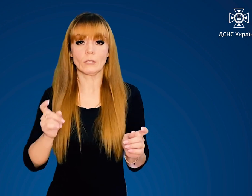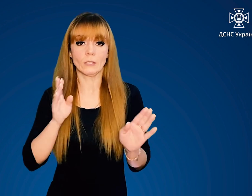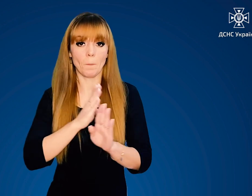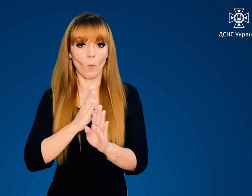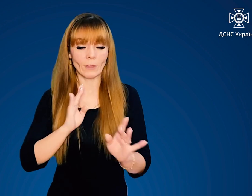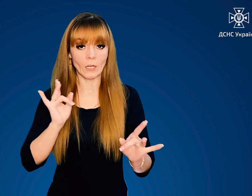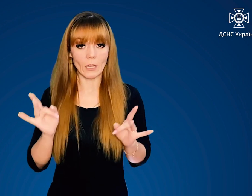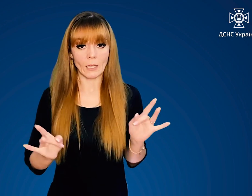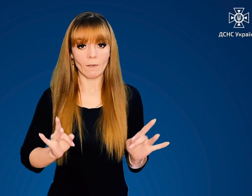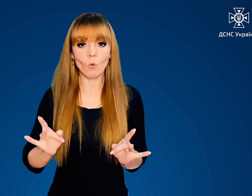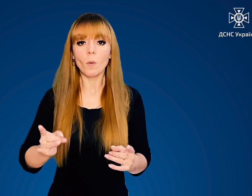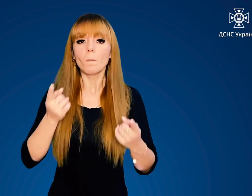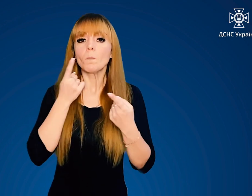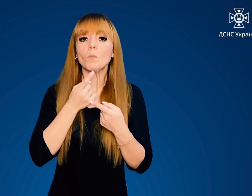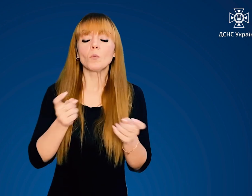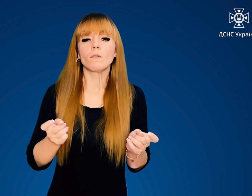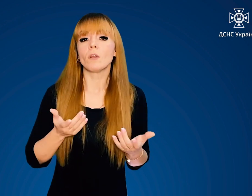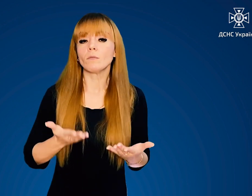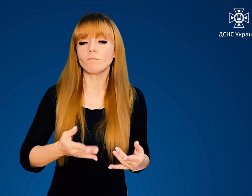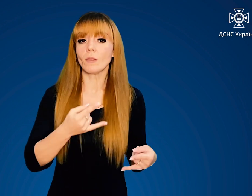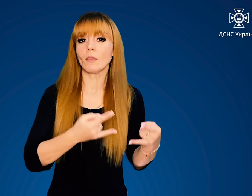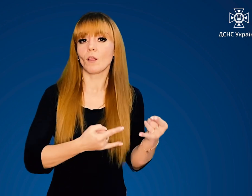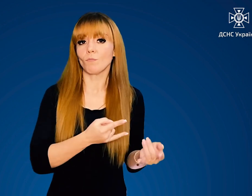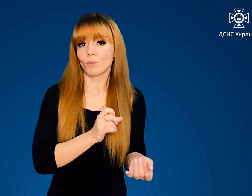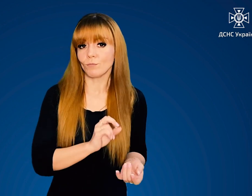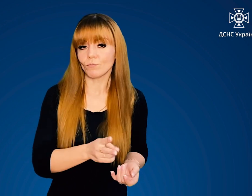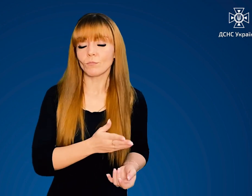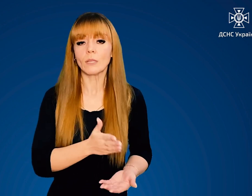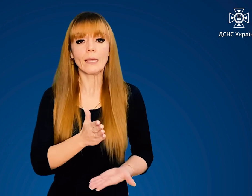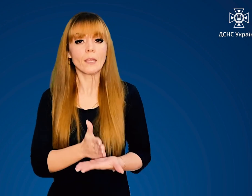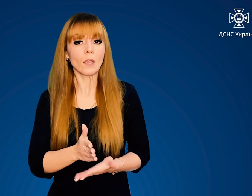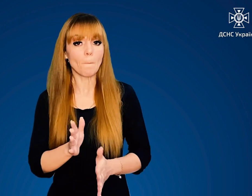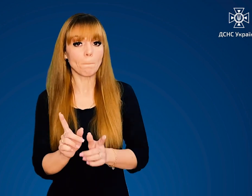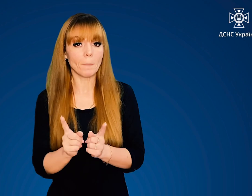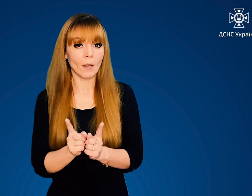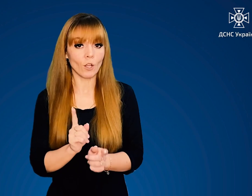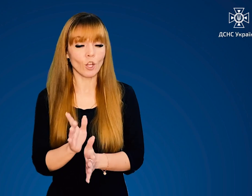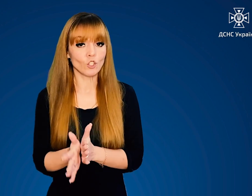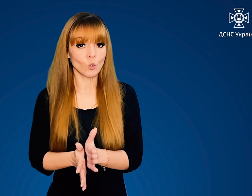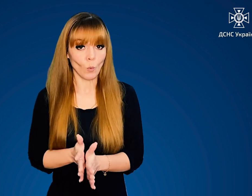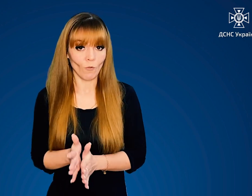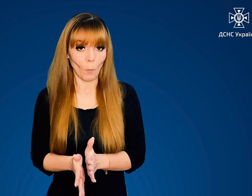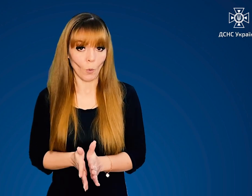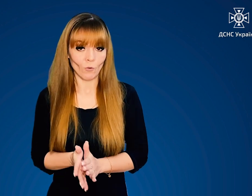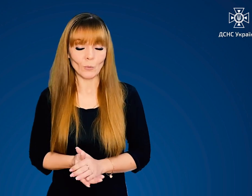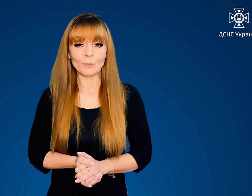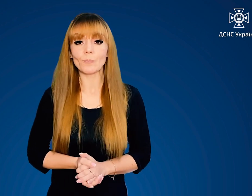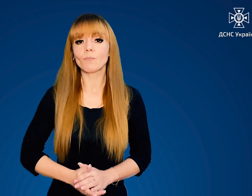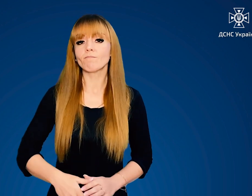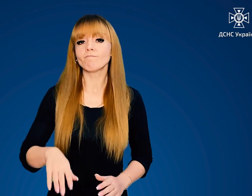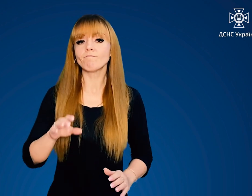тривогу. Повідомляється через телебачення. Є переклад жестовою мовою.